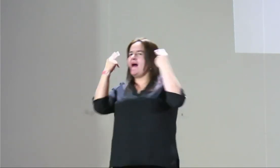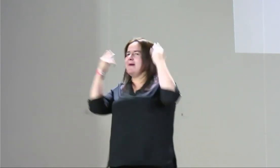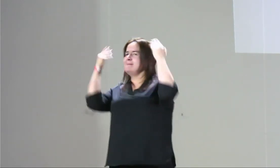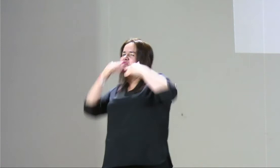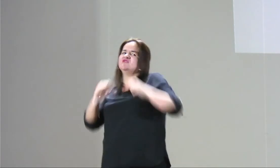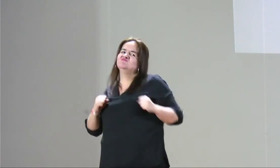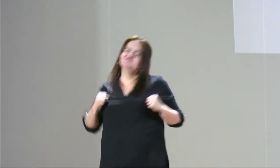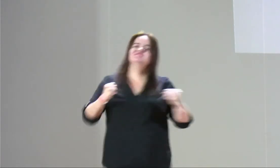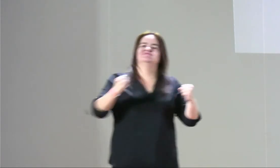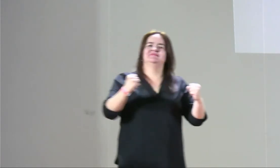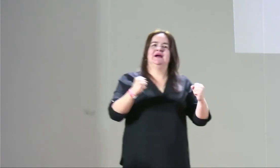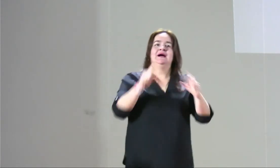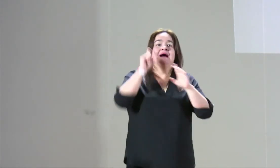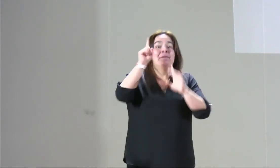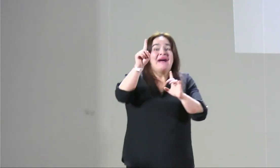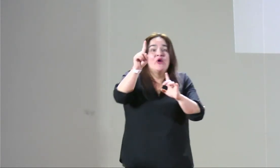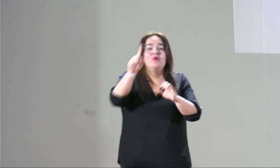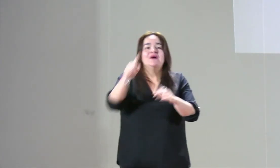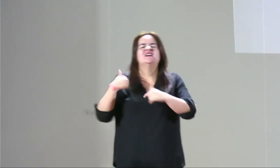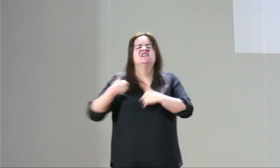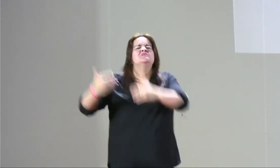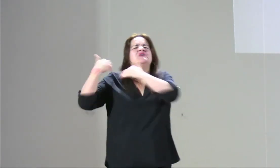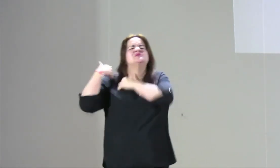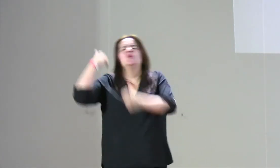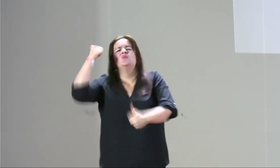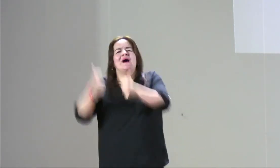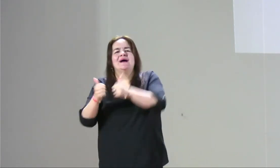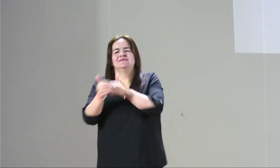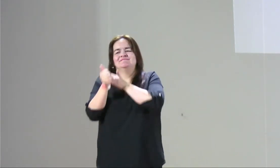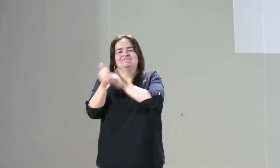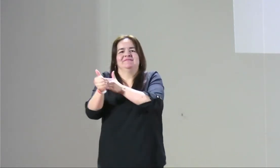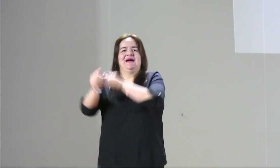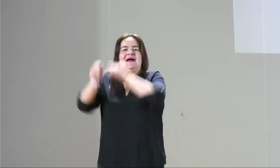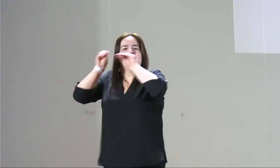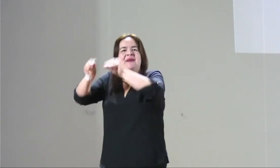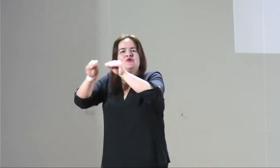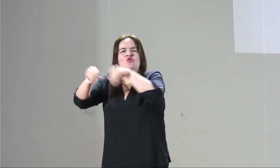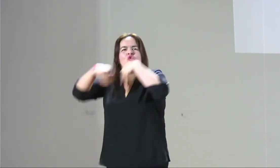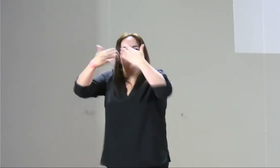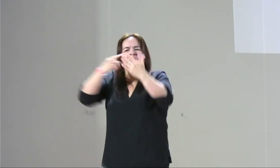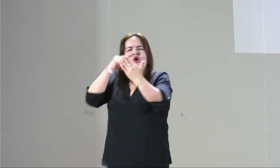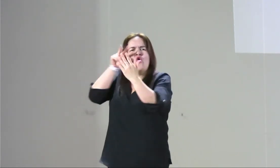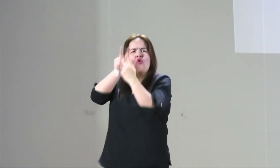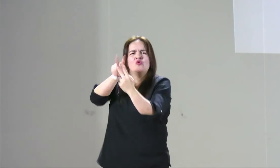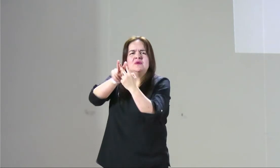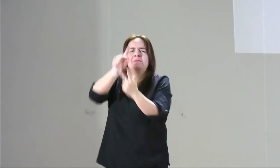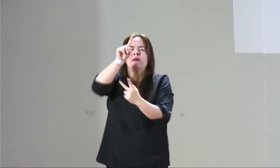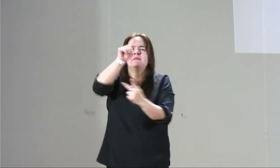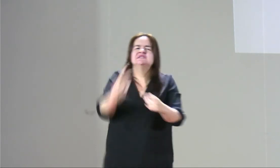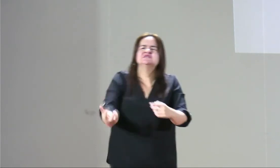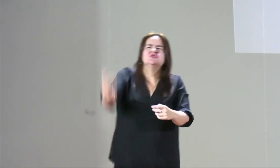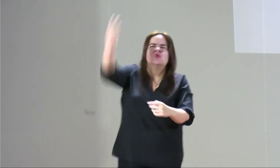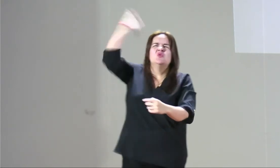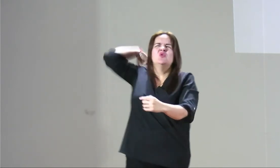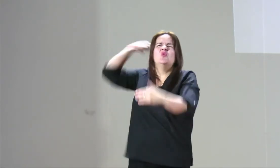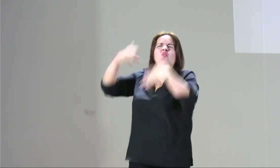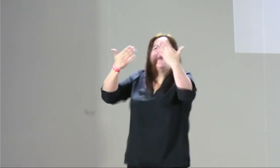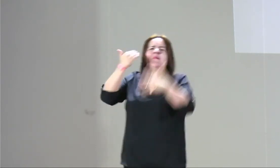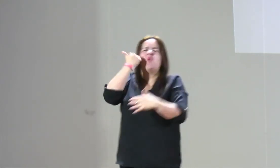compartirlo. ¿Para qué? Para que seamos mujeres empoderadas y podamos salir y hacer esa incidencia, hacer esa participación. Pero cómo se hace a